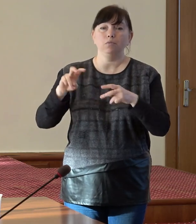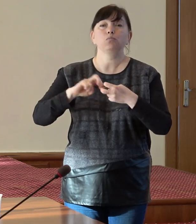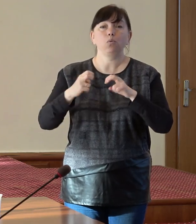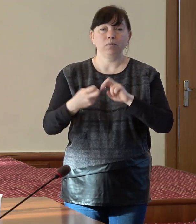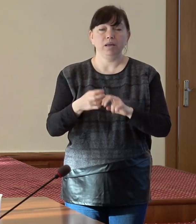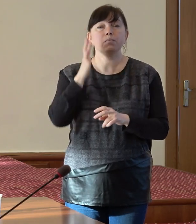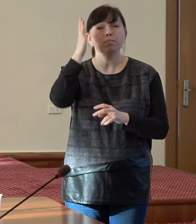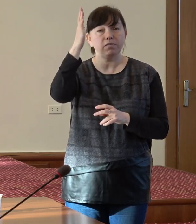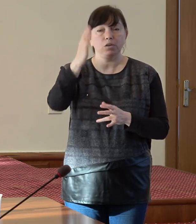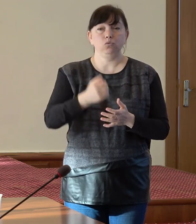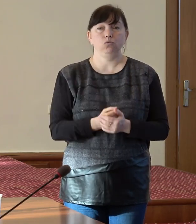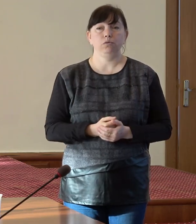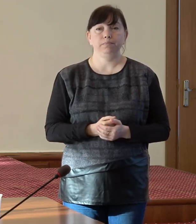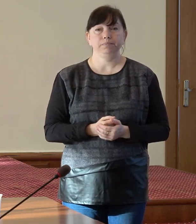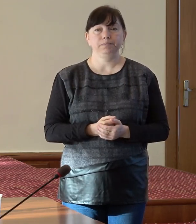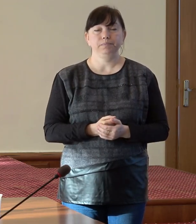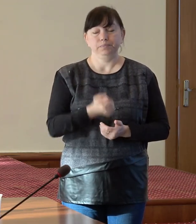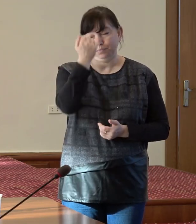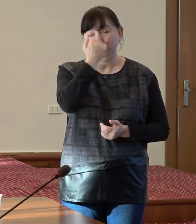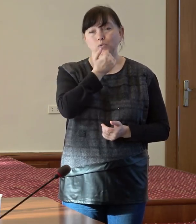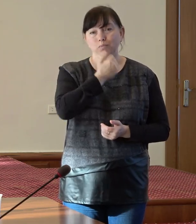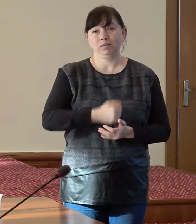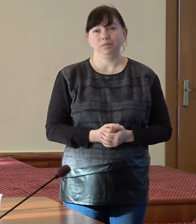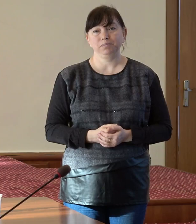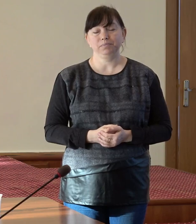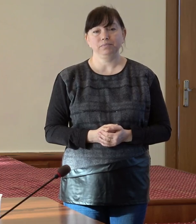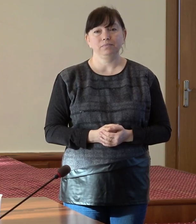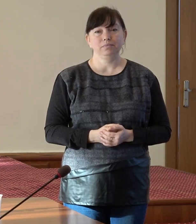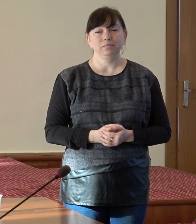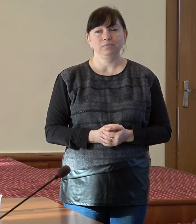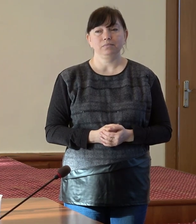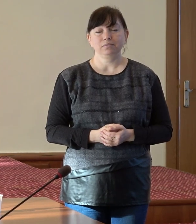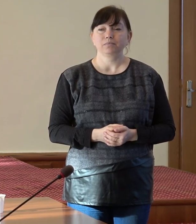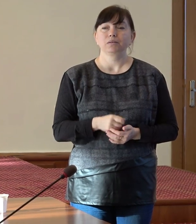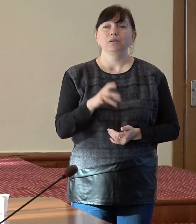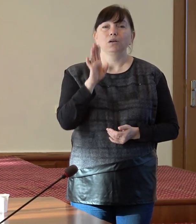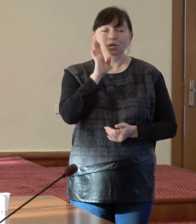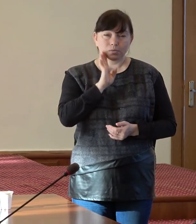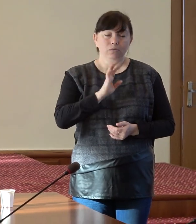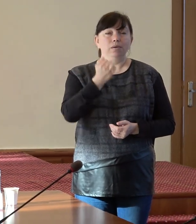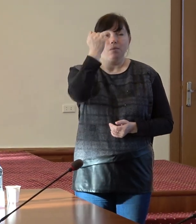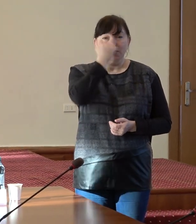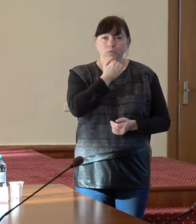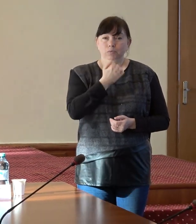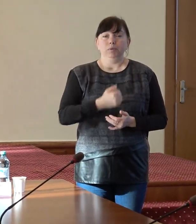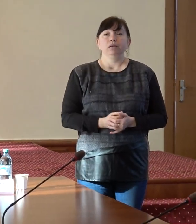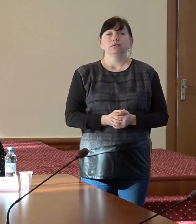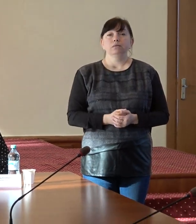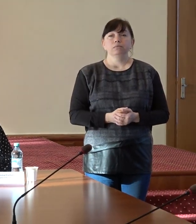strategii de îmbunătățire a sistemului. Mulțumesc! Doamne Emilia vă mulțumesc foarte mult